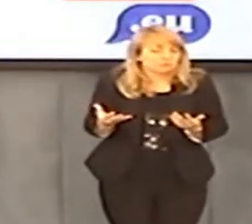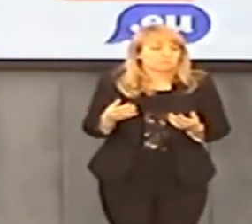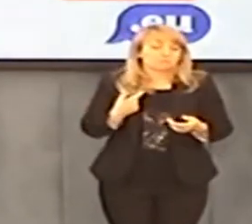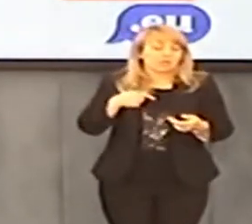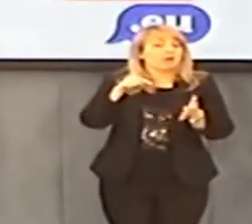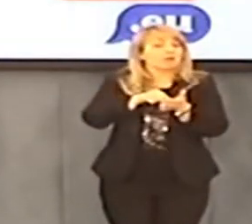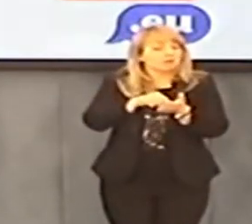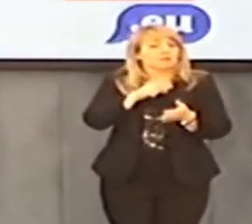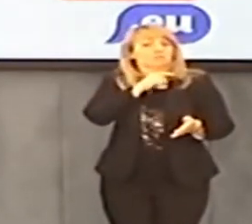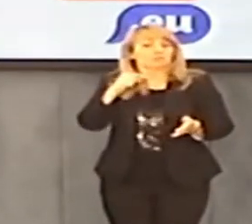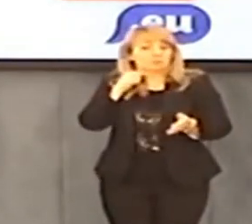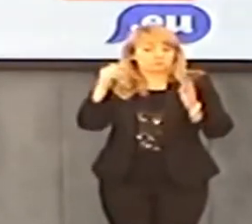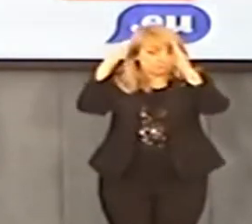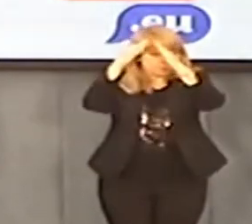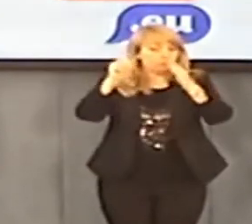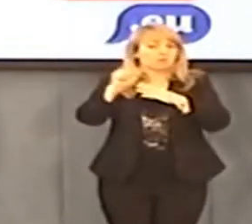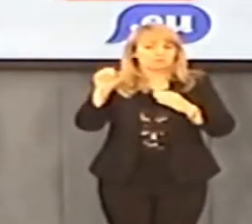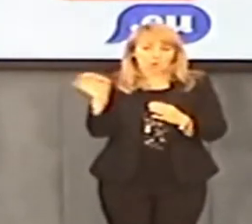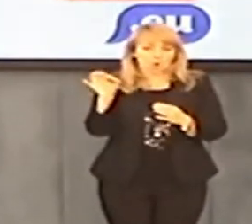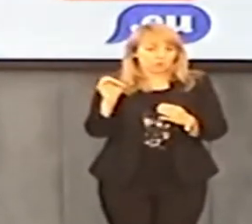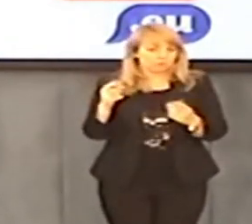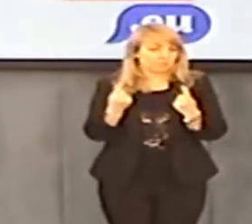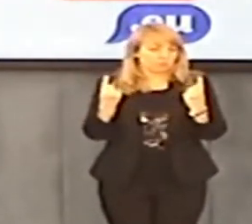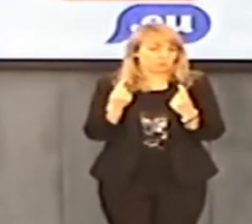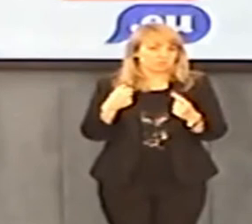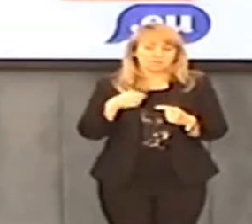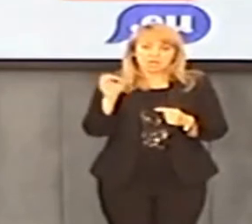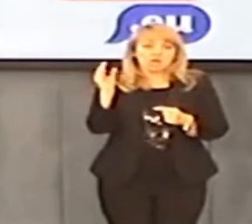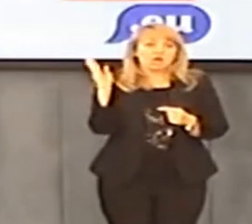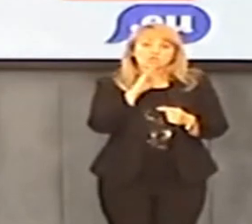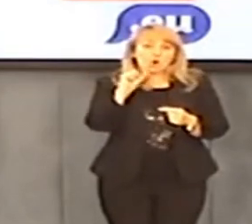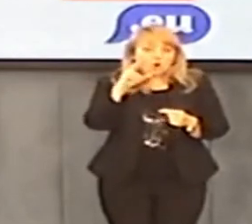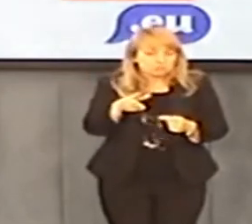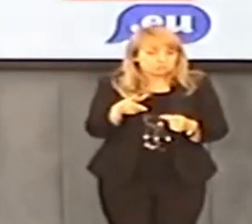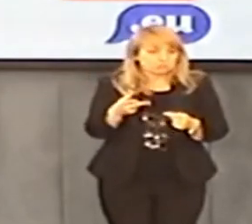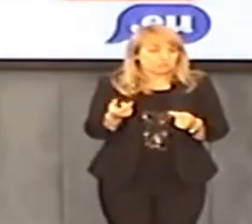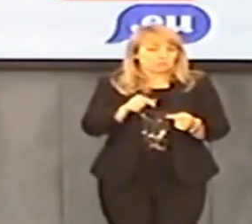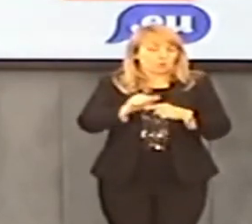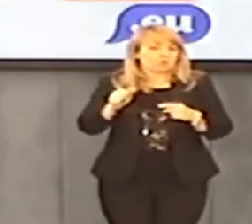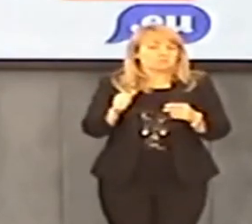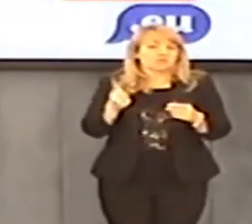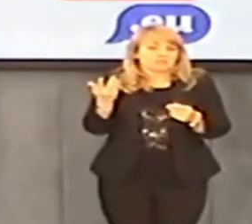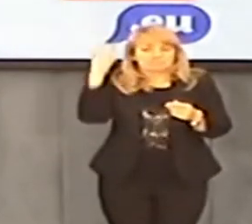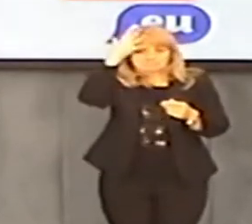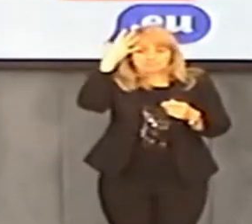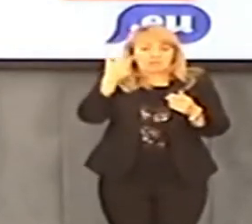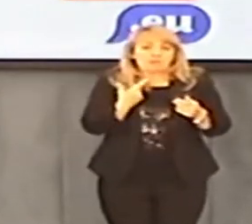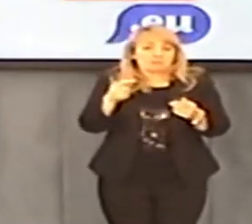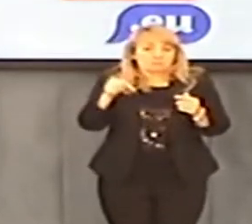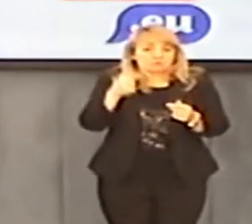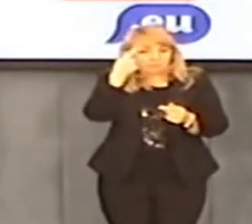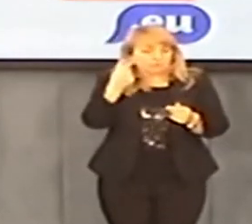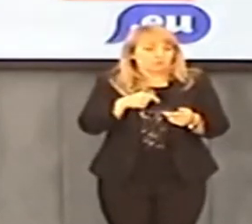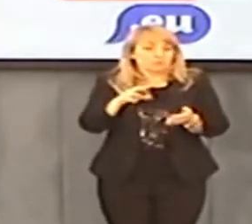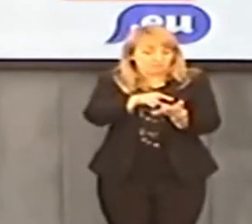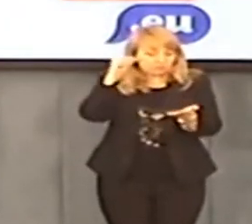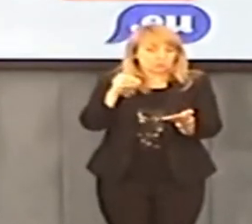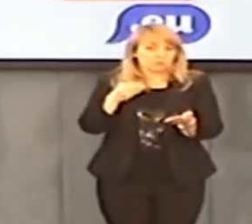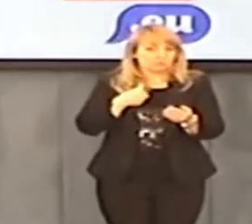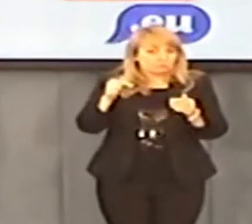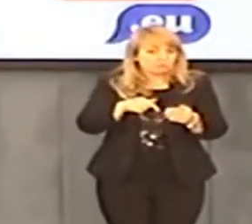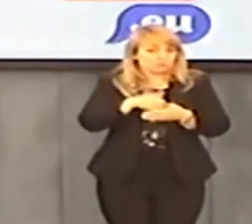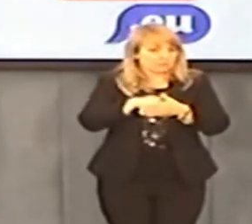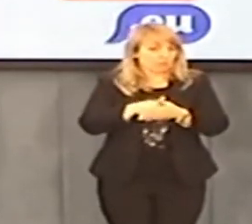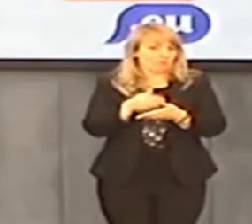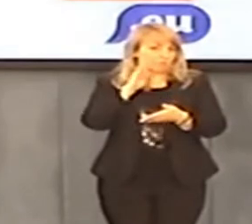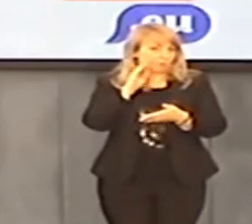drastyczna sytuacja, nieporównywalnie bardziej drastyczna ze strony Wesołowskiego i szokująca w sensie moralnym, bo dotyczy kogoś, kto ma być